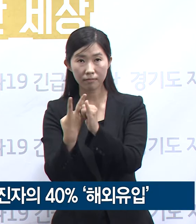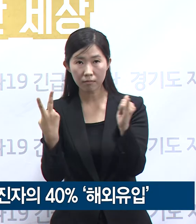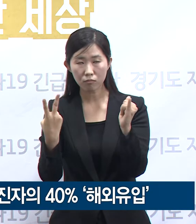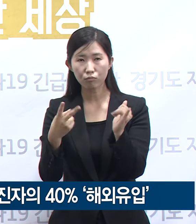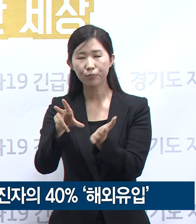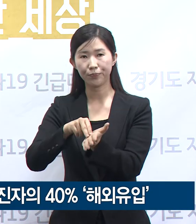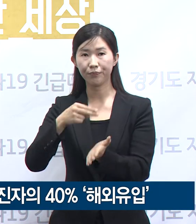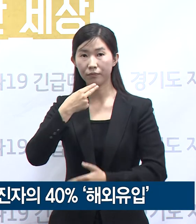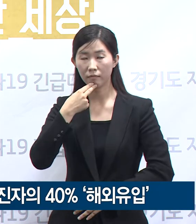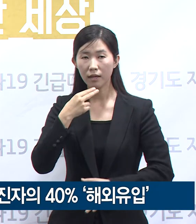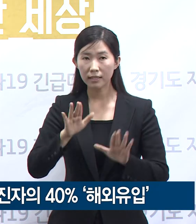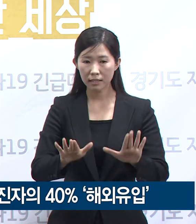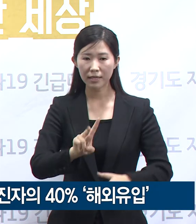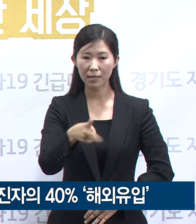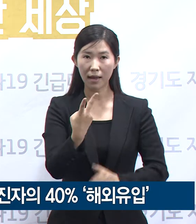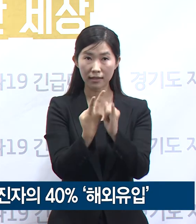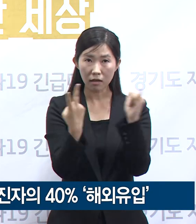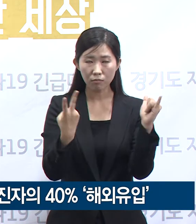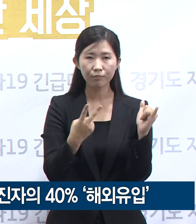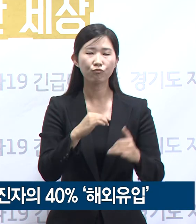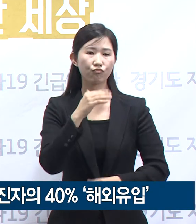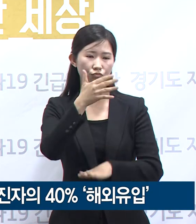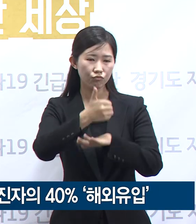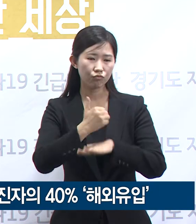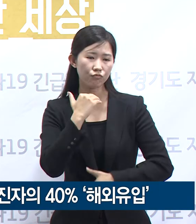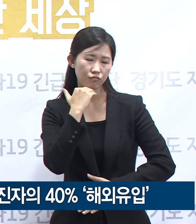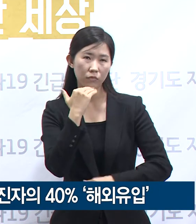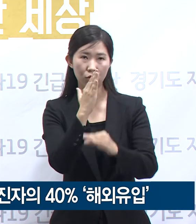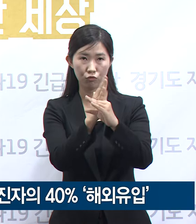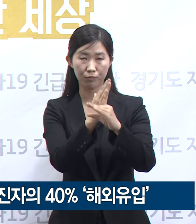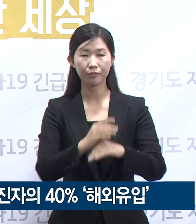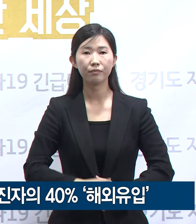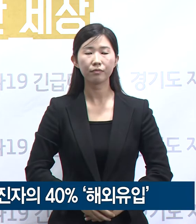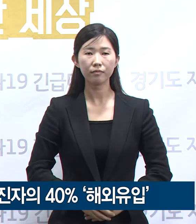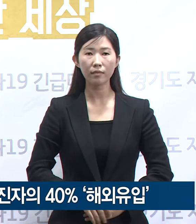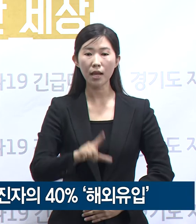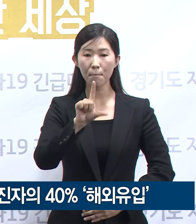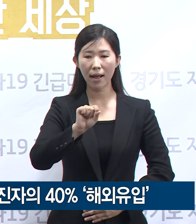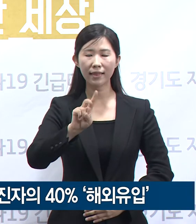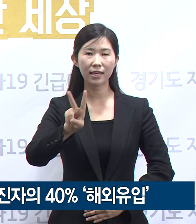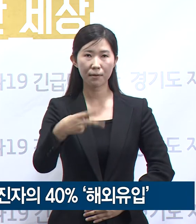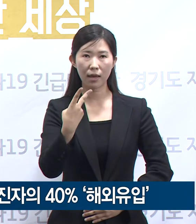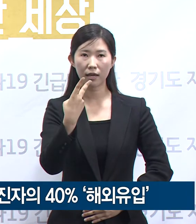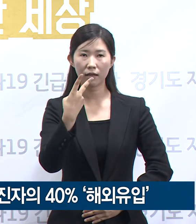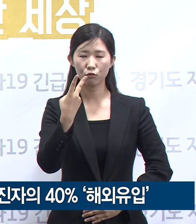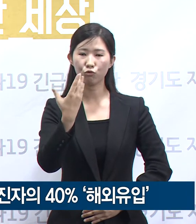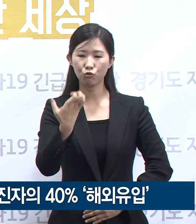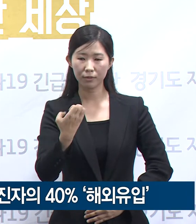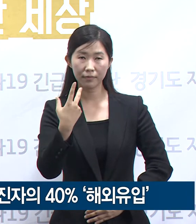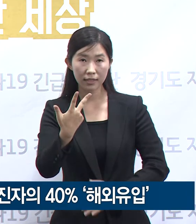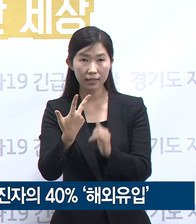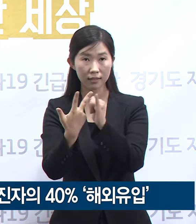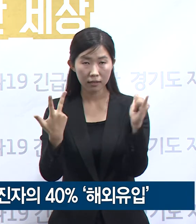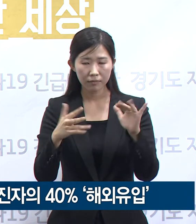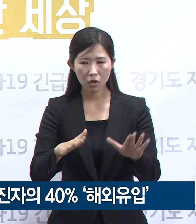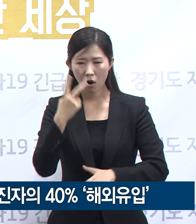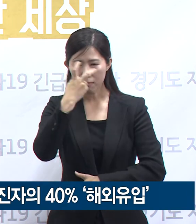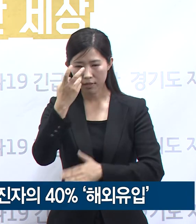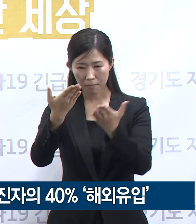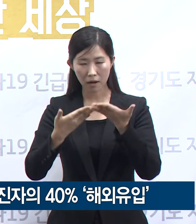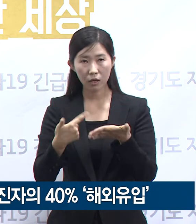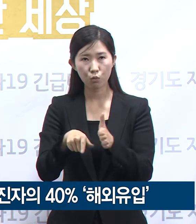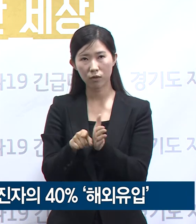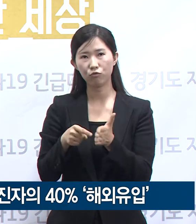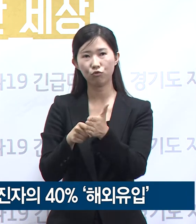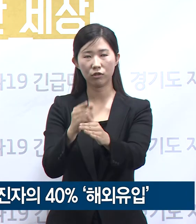200명은 결과를 기다리는 중입니다. 나머지 10,297명에 대해서도 검사를 받을 수 있도록 추진 중입니다.